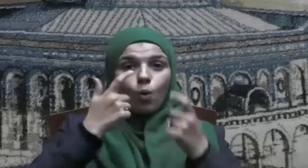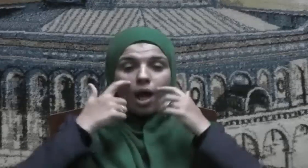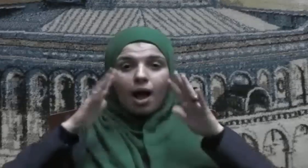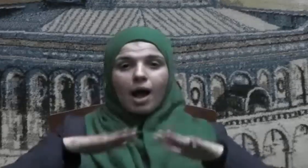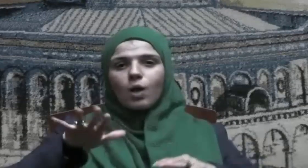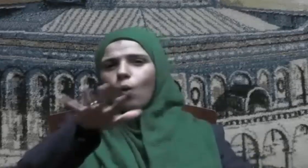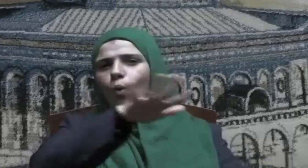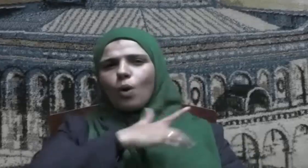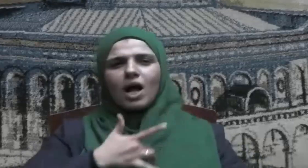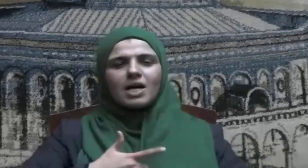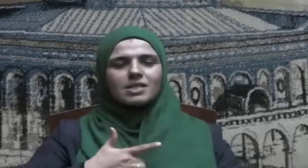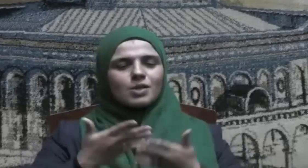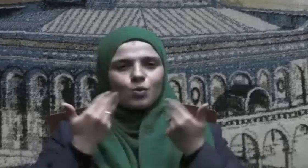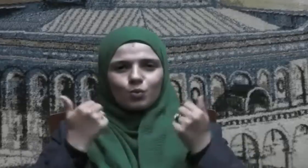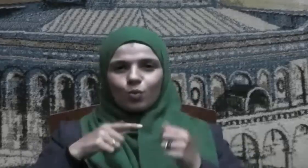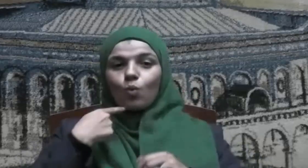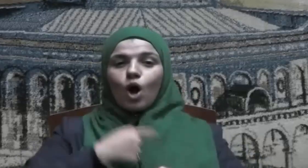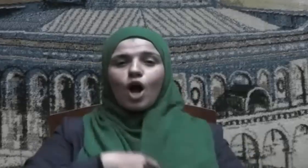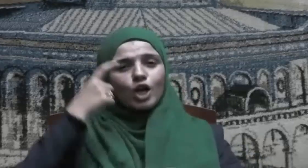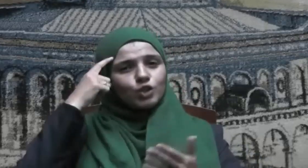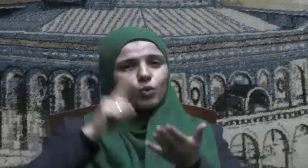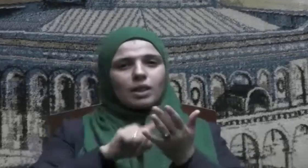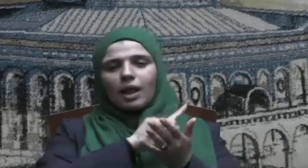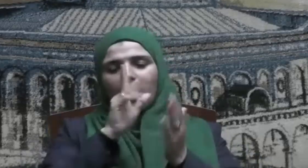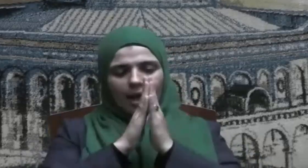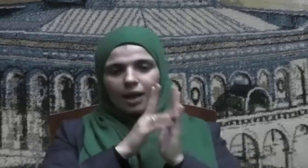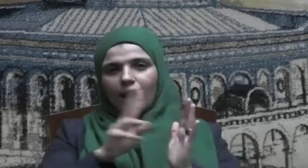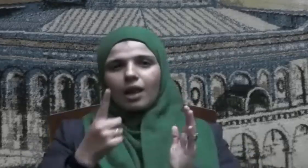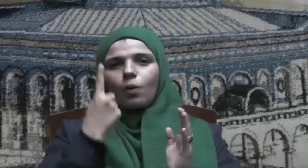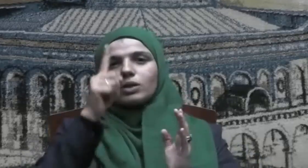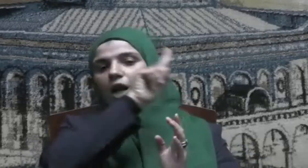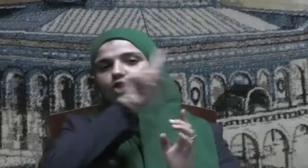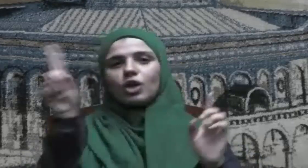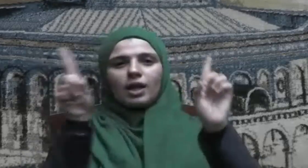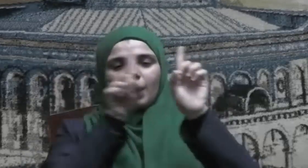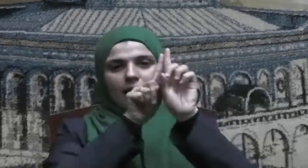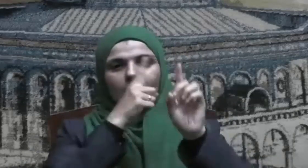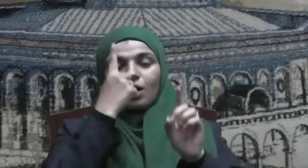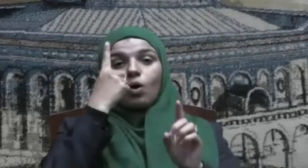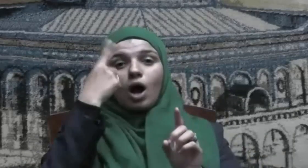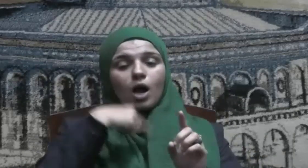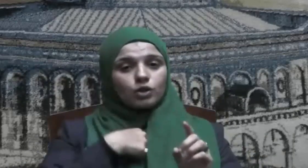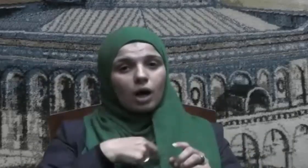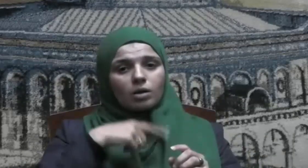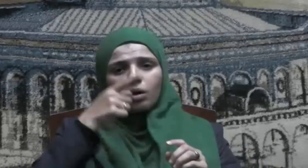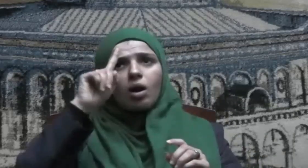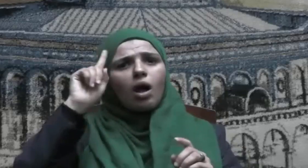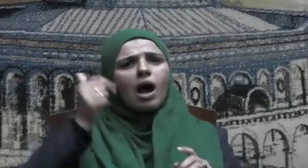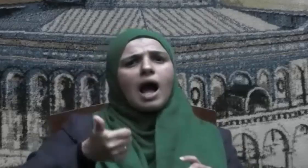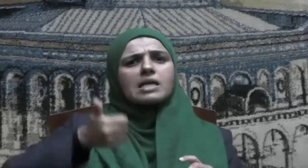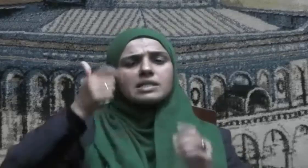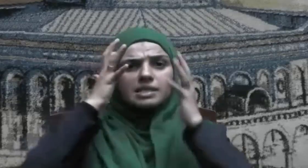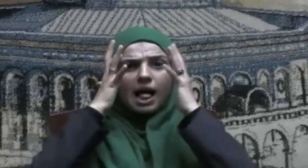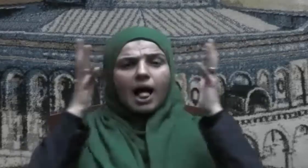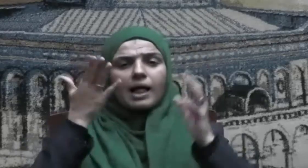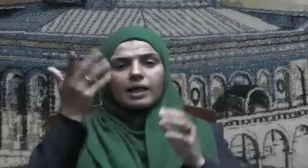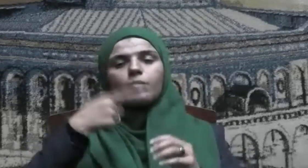تشعرون وأشهد أن لا إله إلا الله وحده لا شريك له العزيز الحكيم وأشهد أن